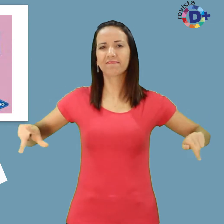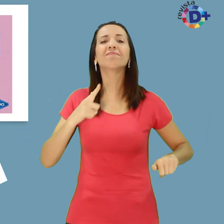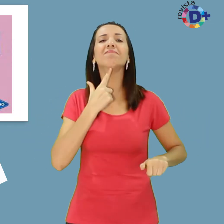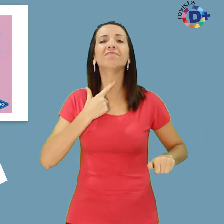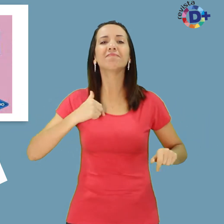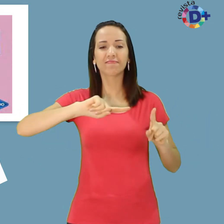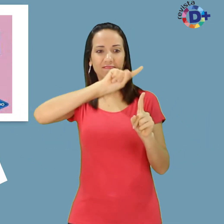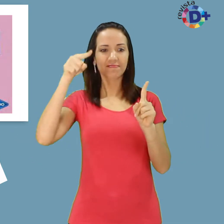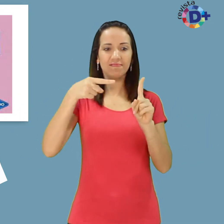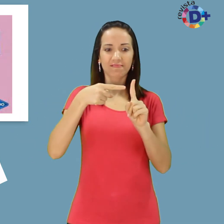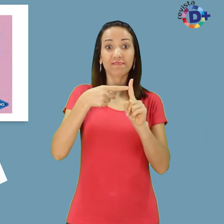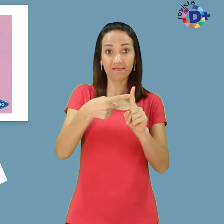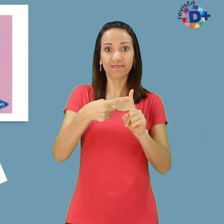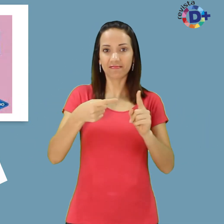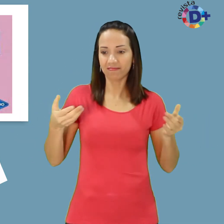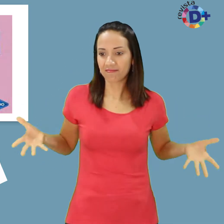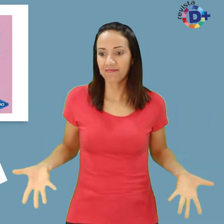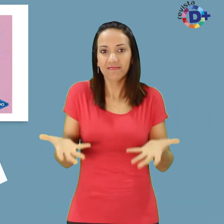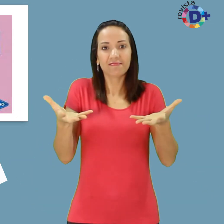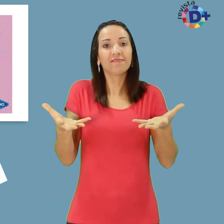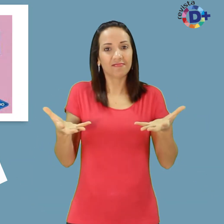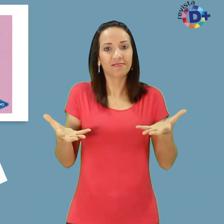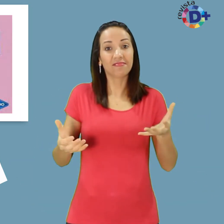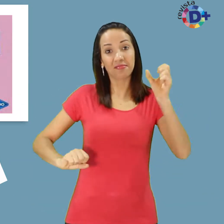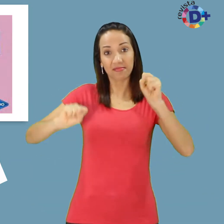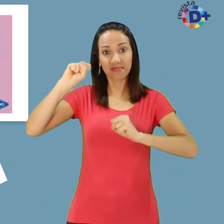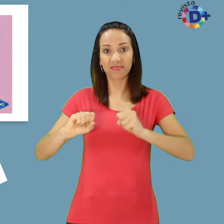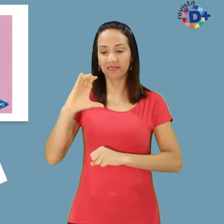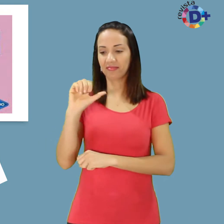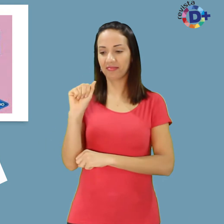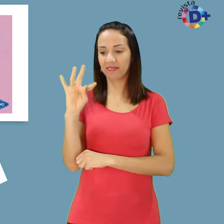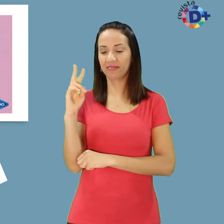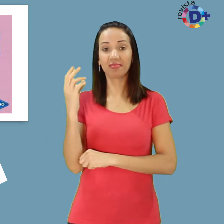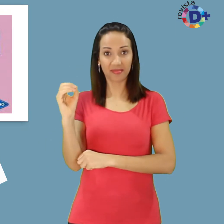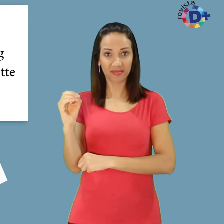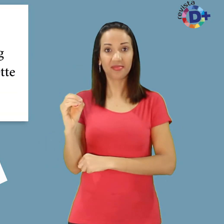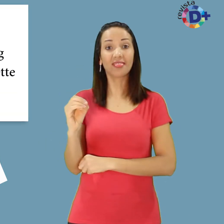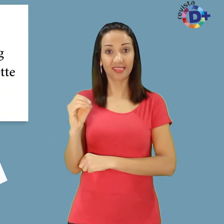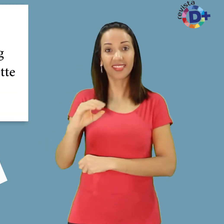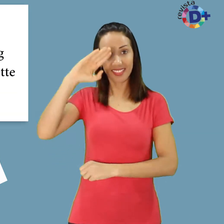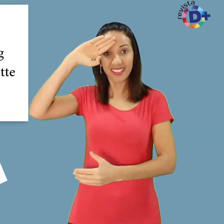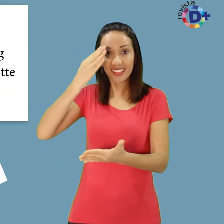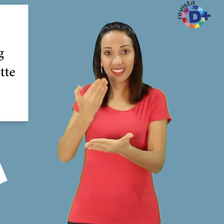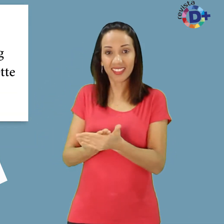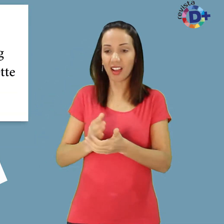e estimular. É nisso que a Cato acredita e investe, explica a coordenadora de marketing